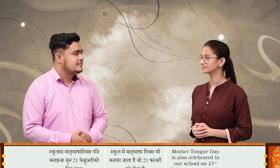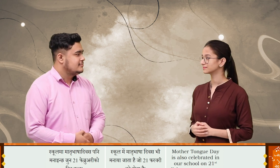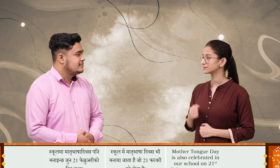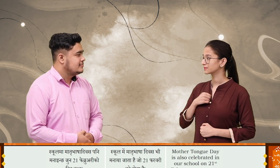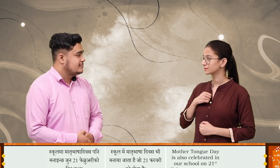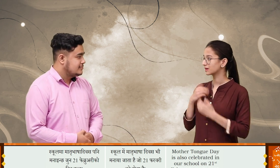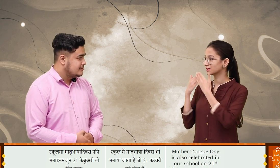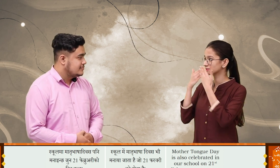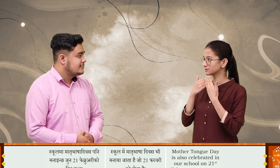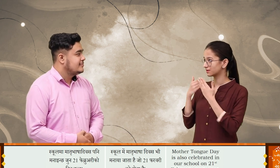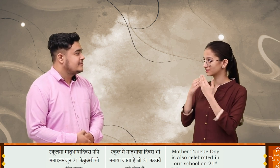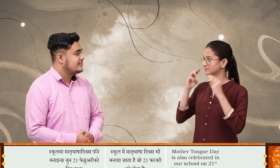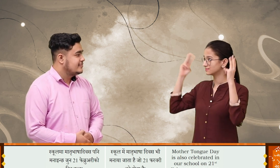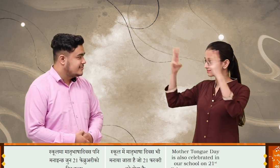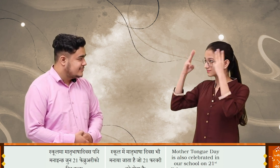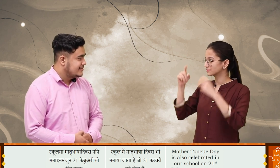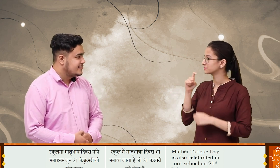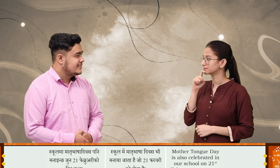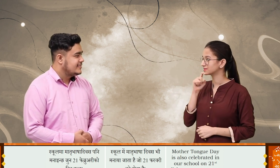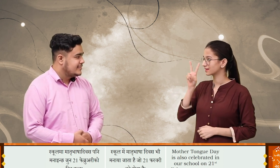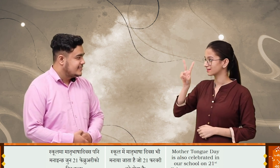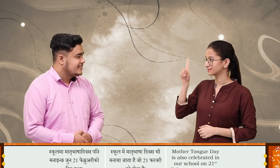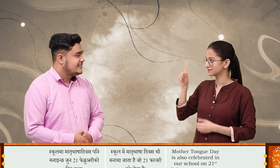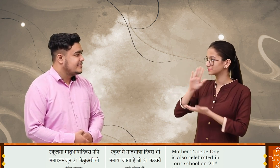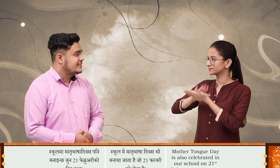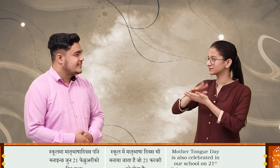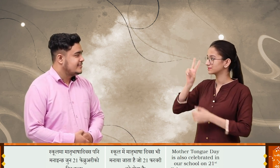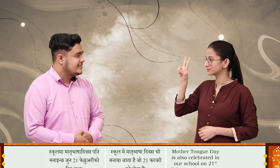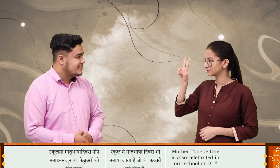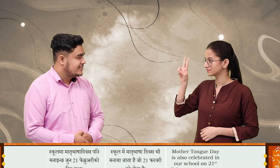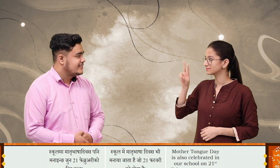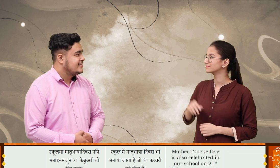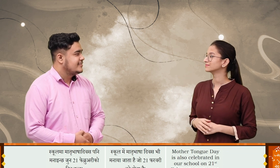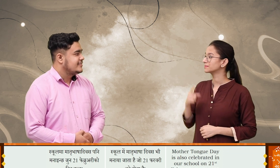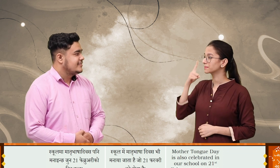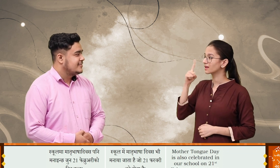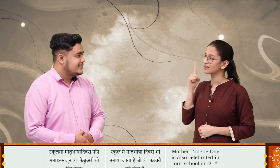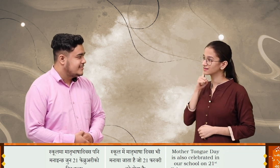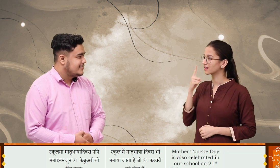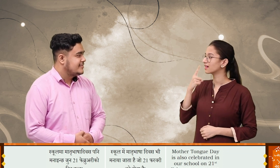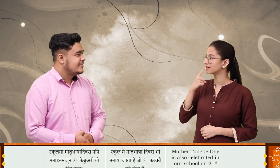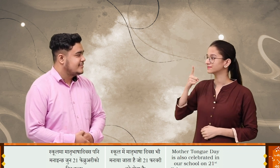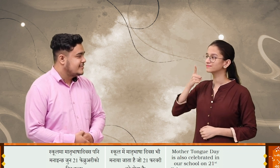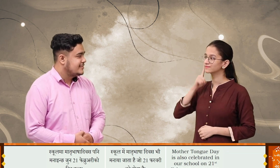इसकुल मा मात्री भास दिवस्पनी मनाईं छो जुन 21 फेवररी को दिन हुन छो